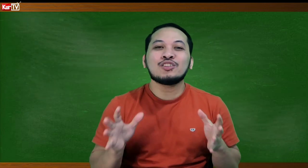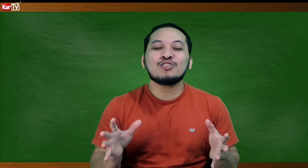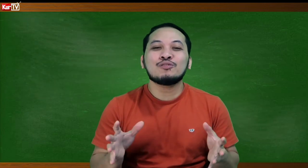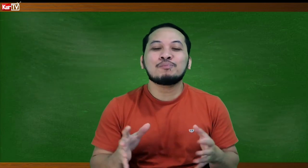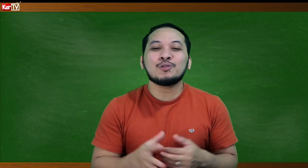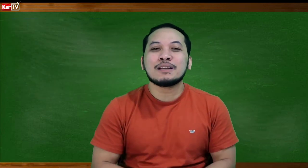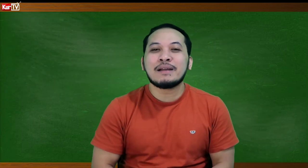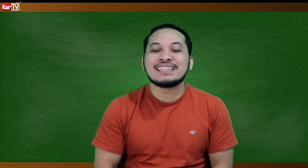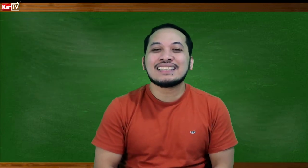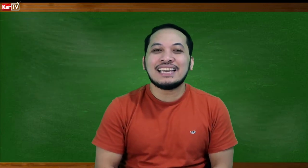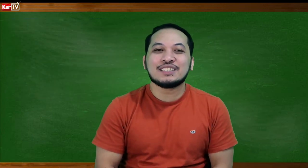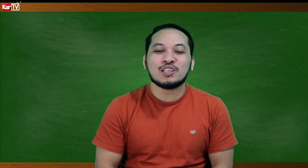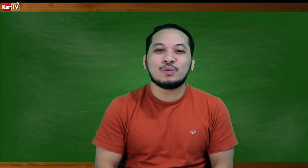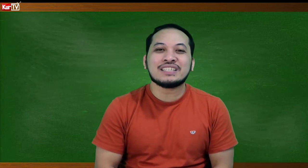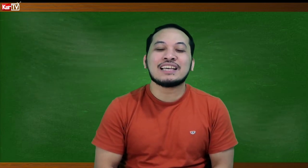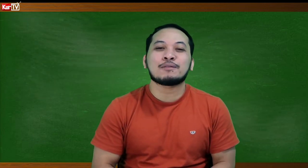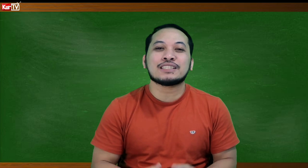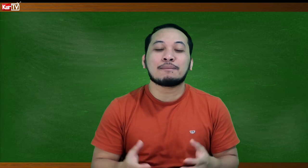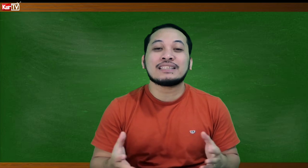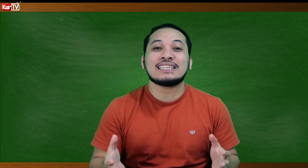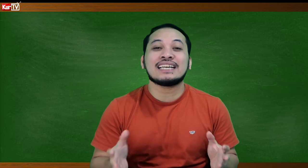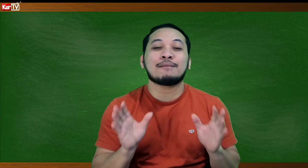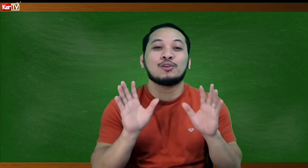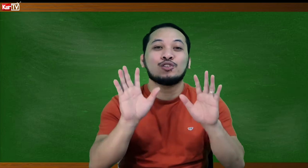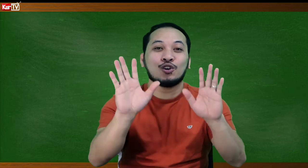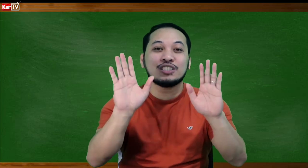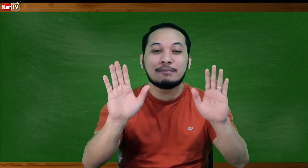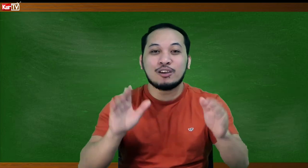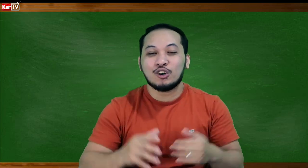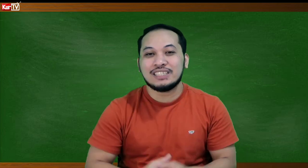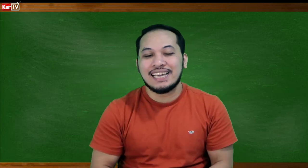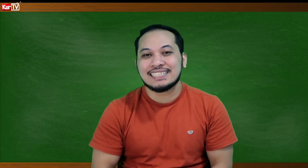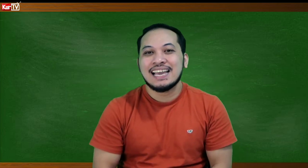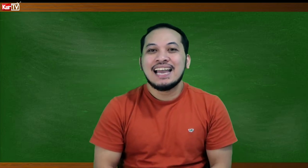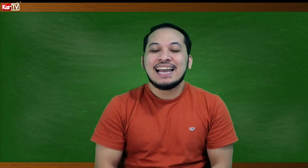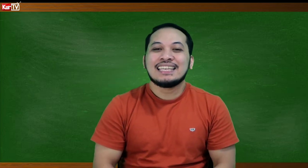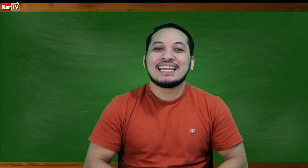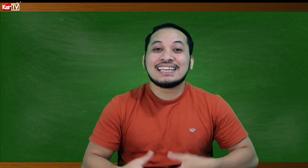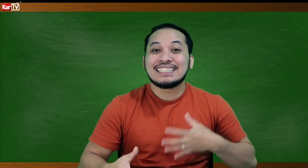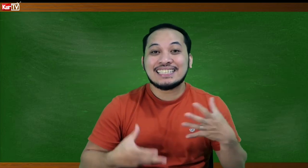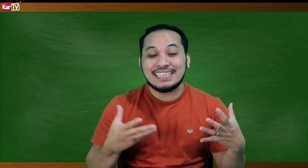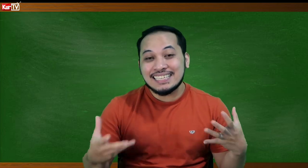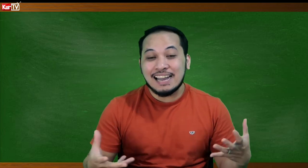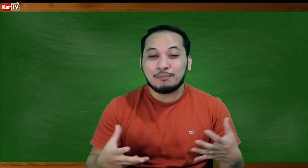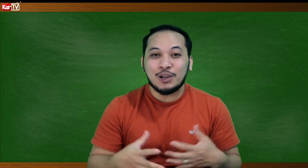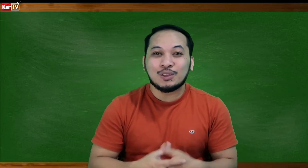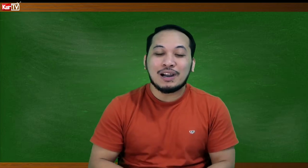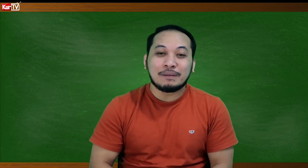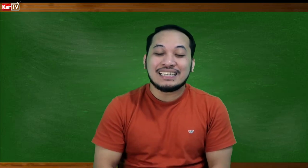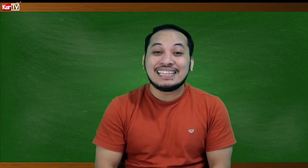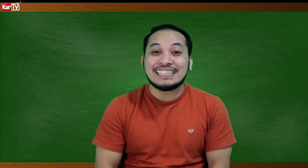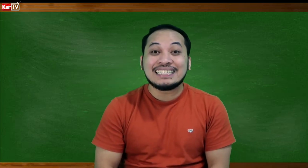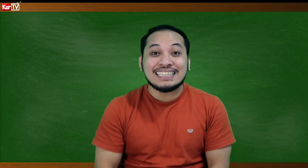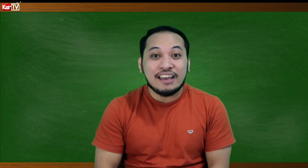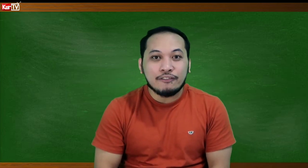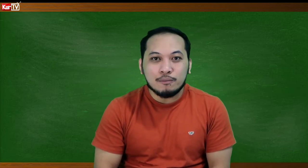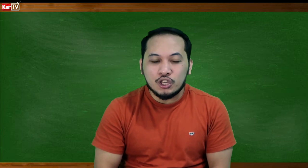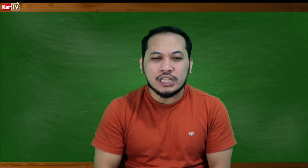nandun po sa may stage si Louise, tapos napansin niya nga po doon sa may audience na nagsisenyas nga po itong kapatid natin sa deaf community.